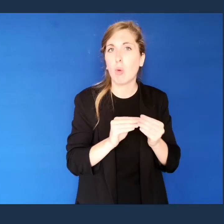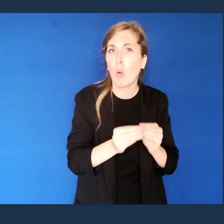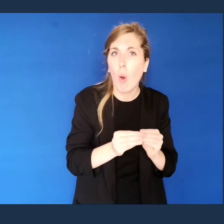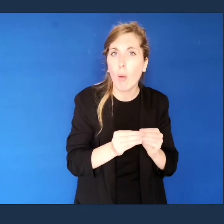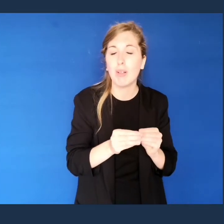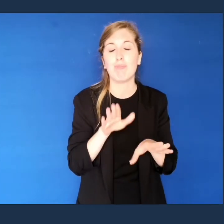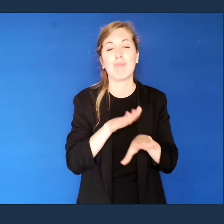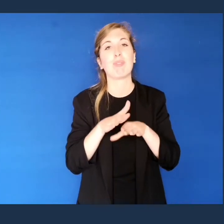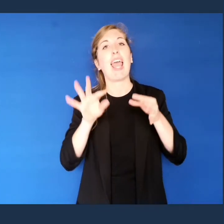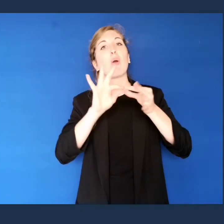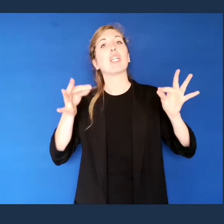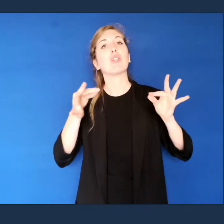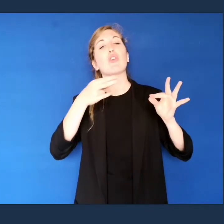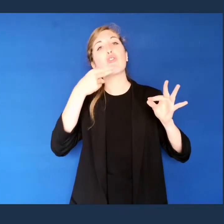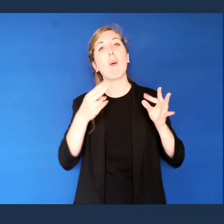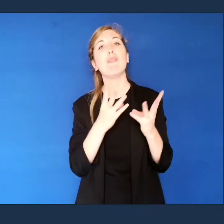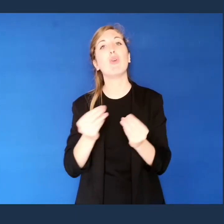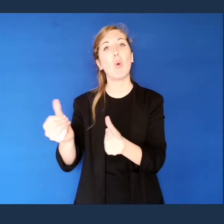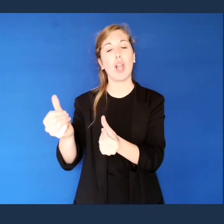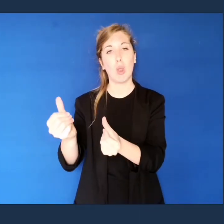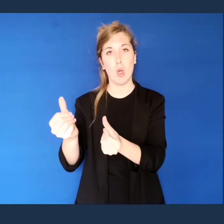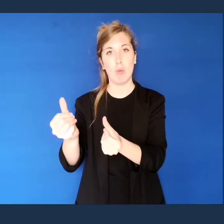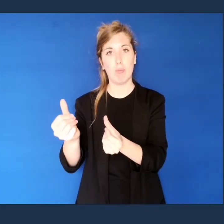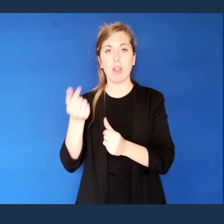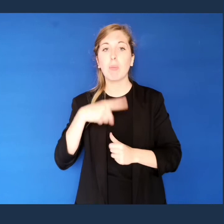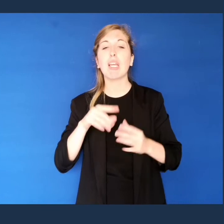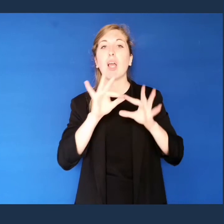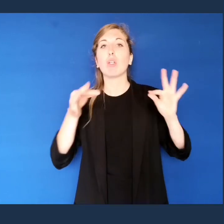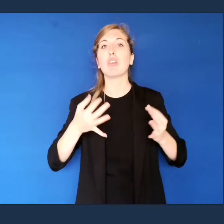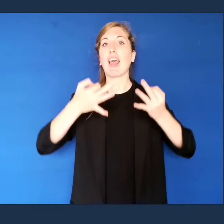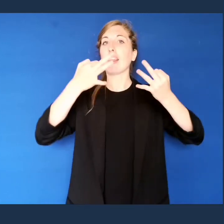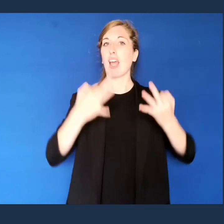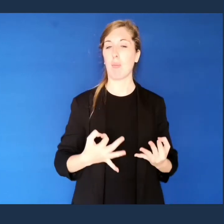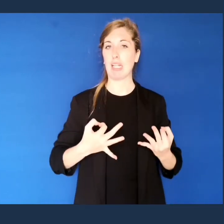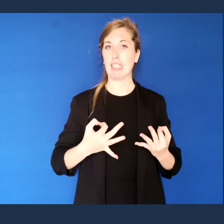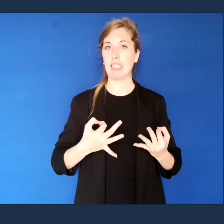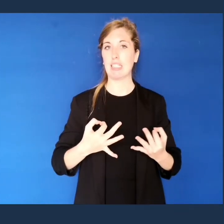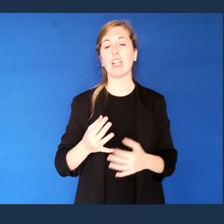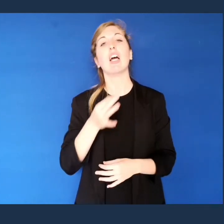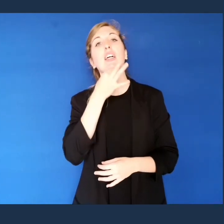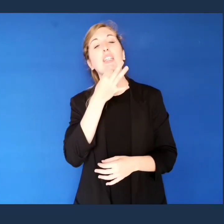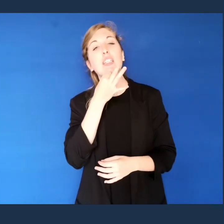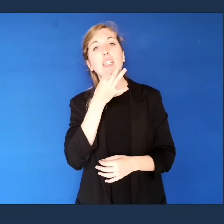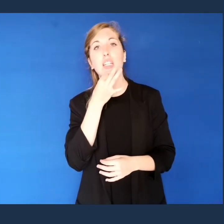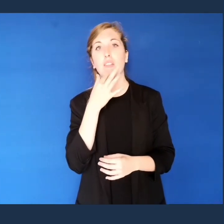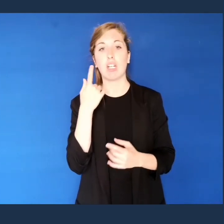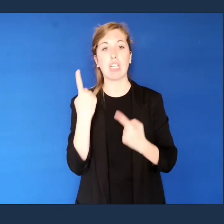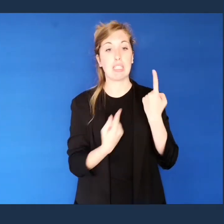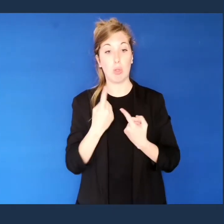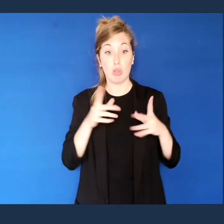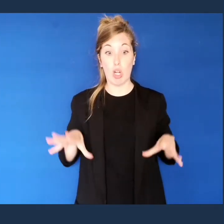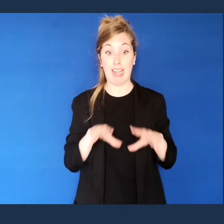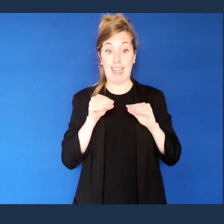Usando le equazioni dei fluidi. Sono equazioni deterministiche, ovvero se si conoscono le